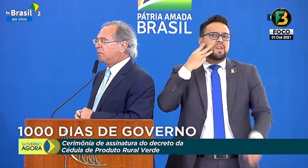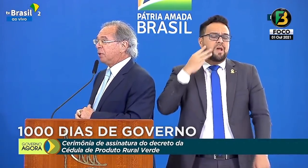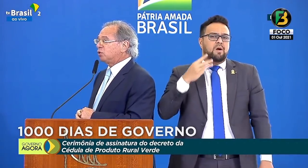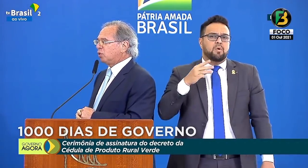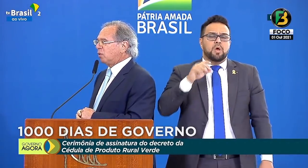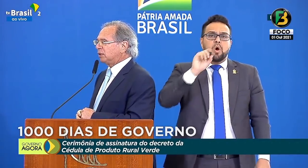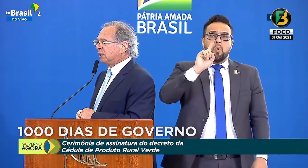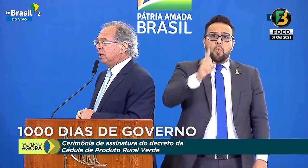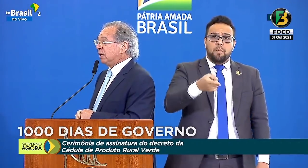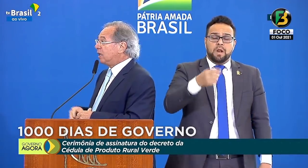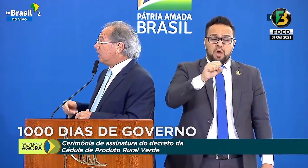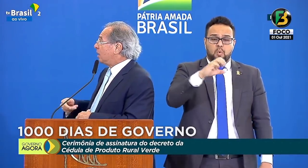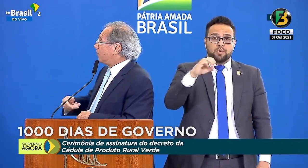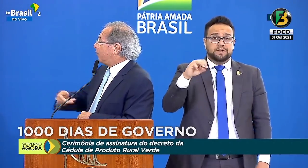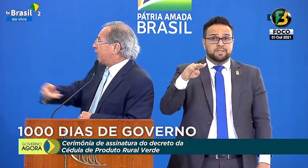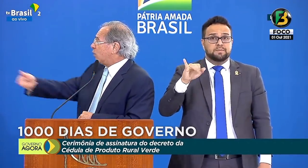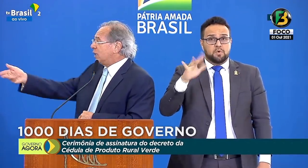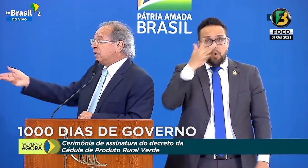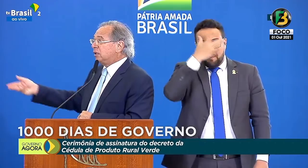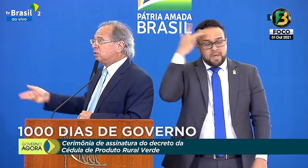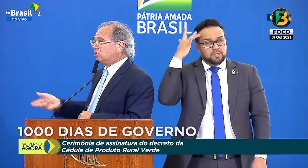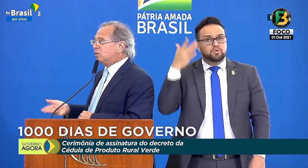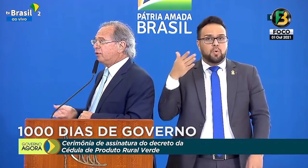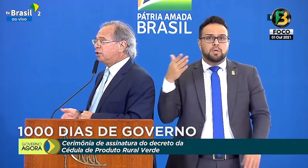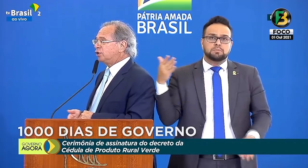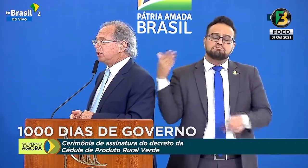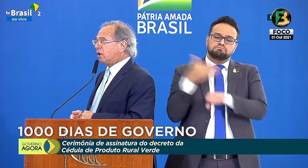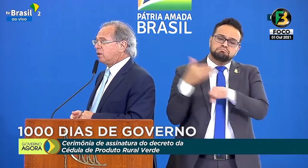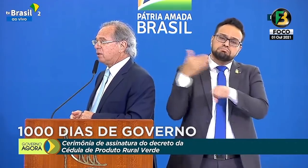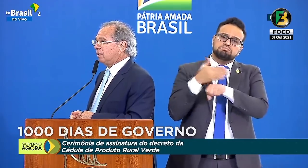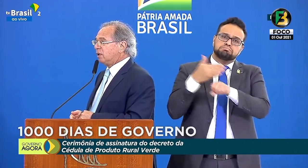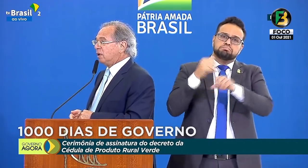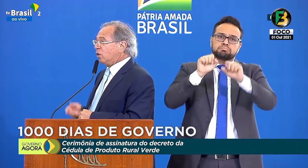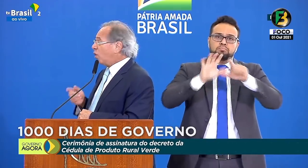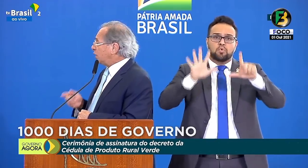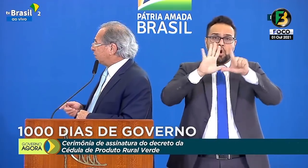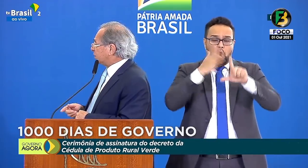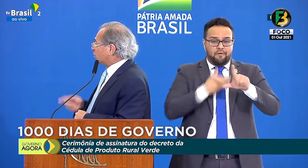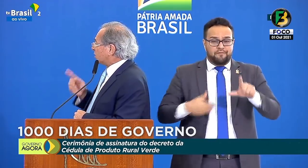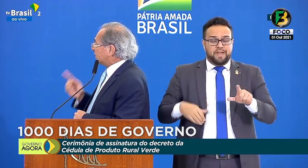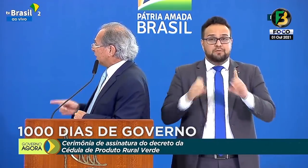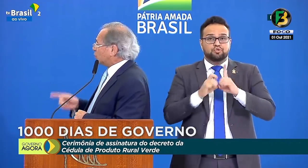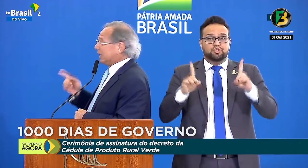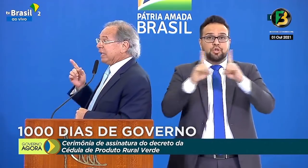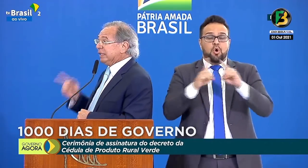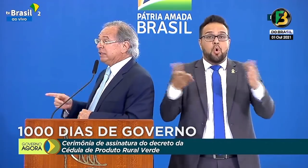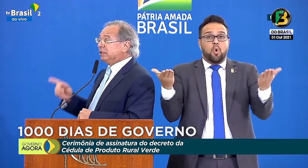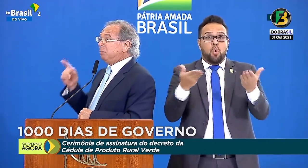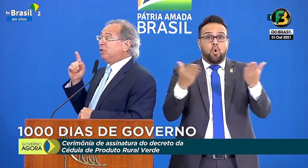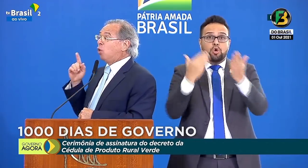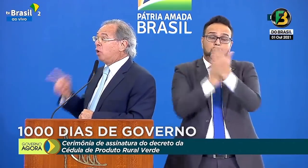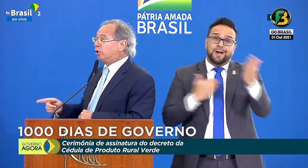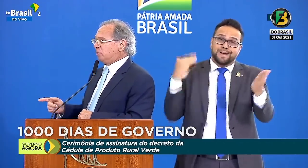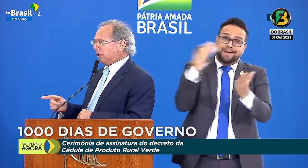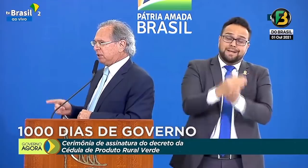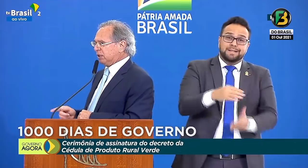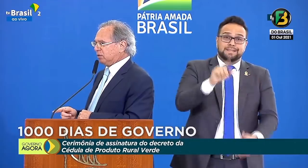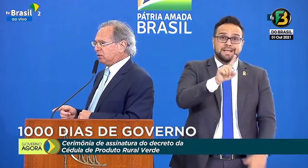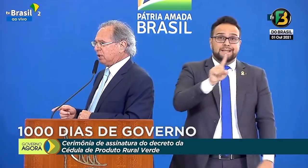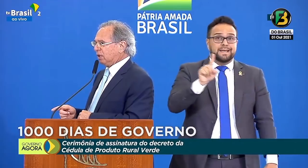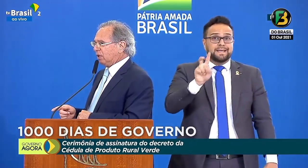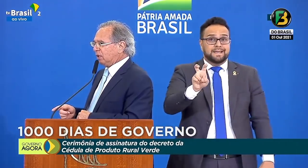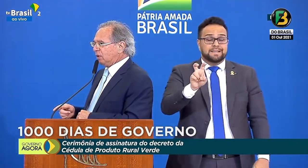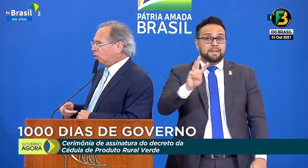mil pessoas frequentando o governo digital. Hoje, são 115 milhões de